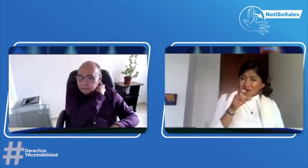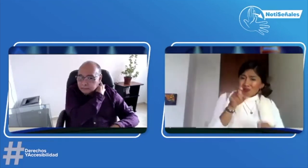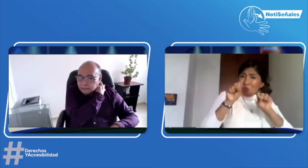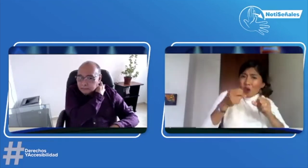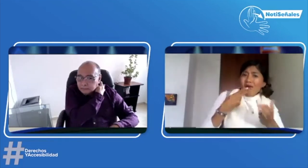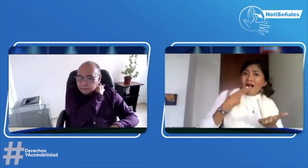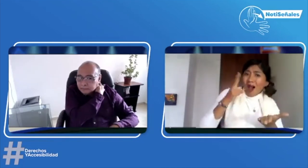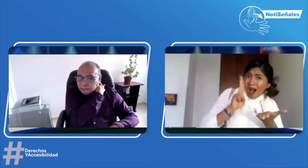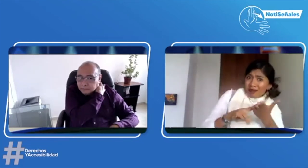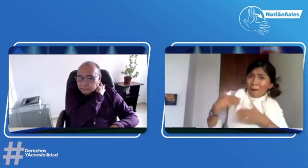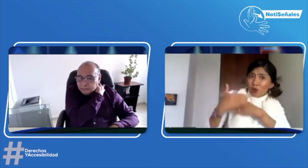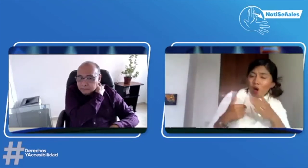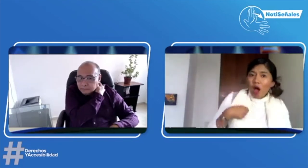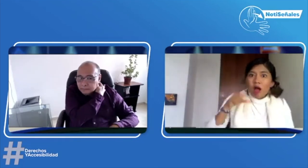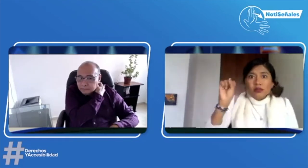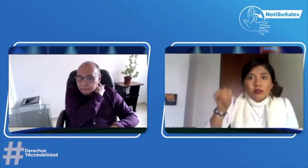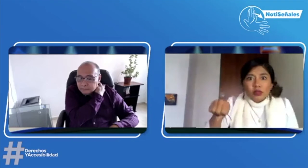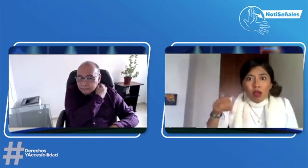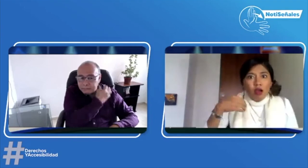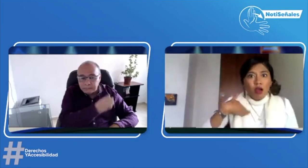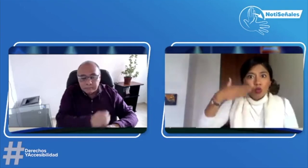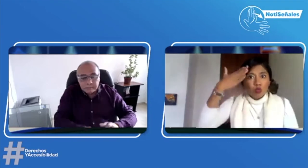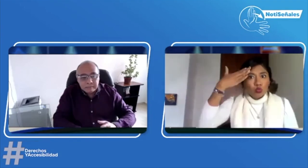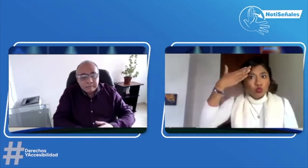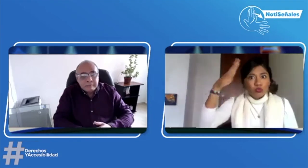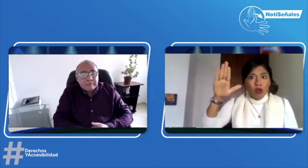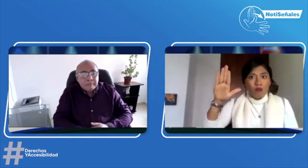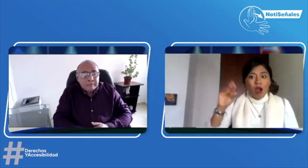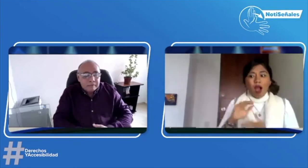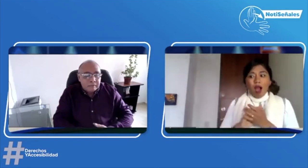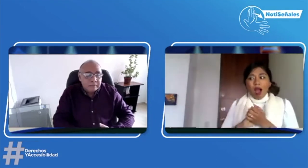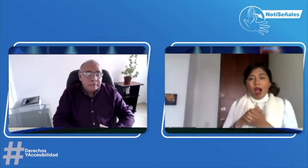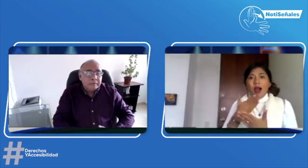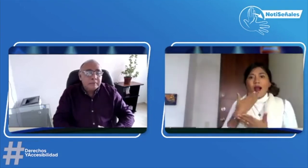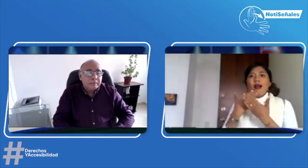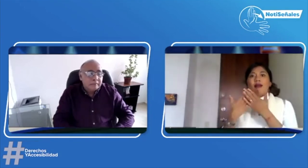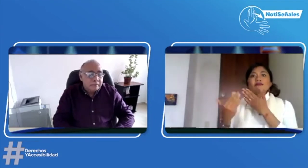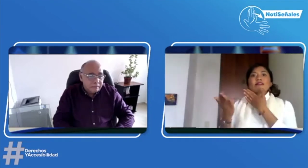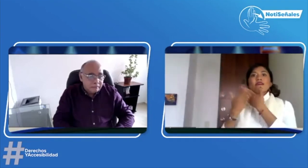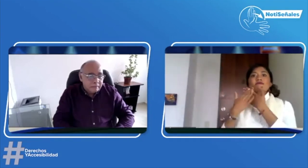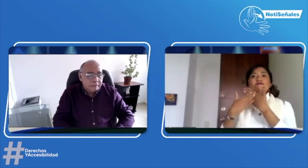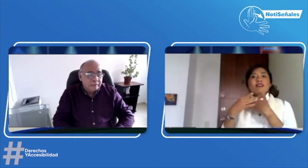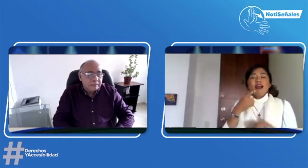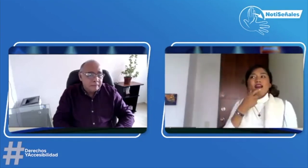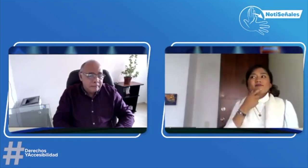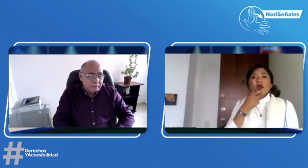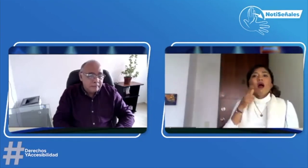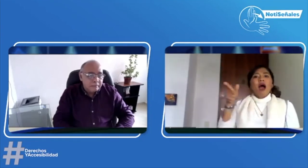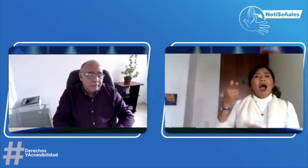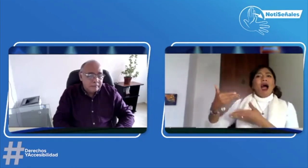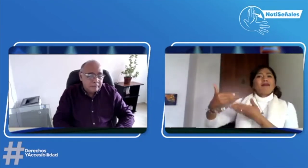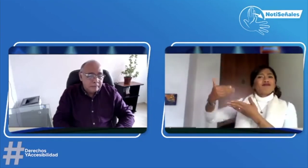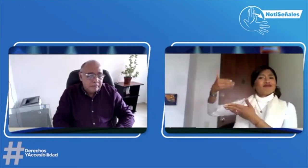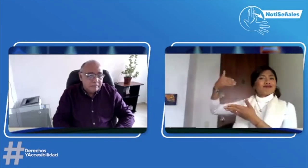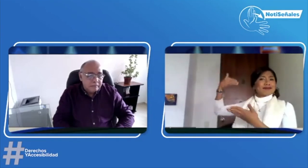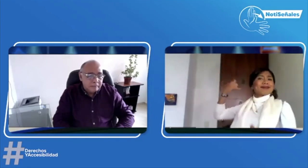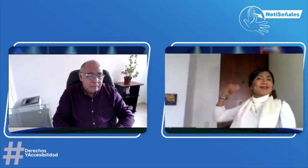que hace cuatro años no hubo intérprete. Entonces me dijo, tú puedes pasar una carta hablando, pues, del proceso. Entonces ya de acuerdo